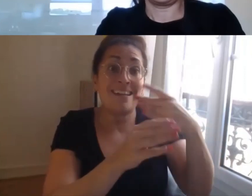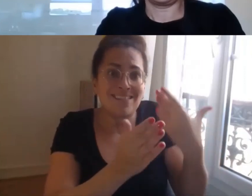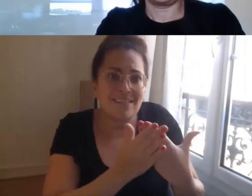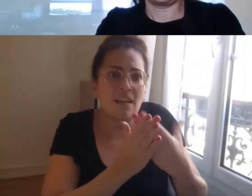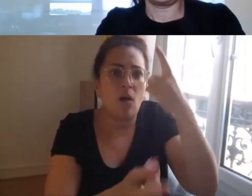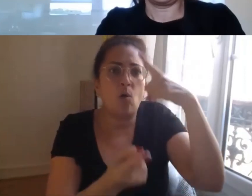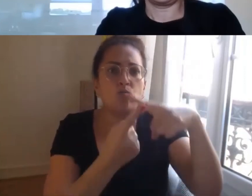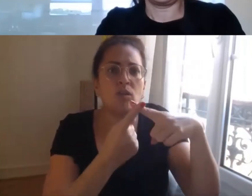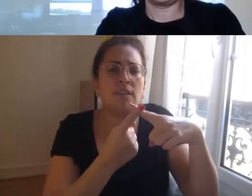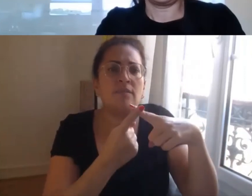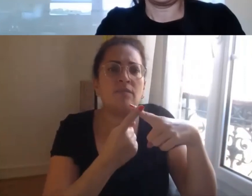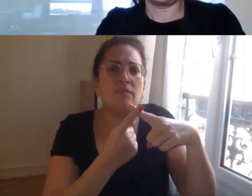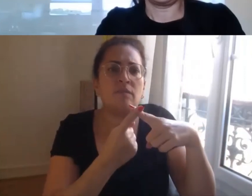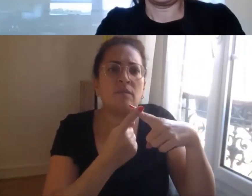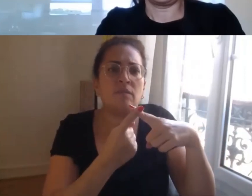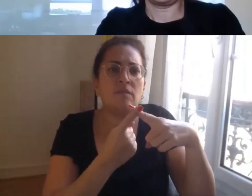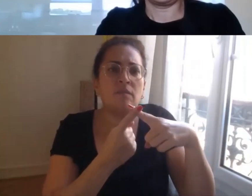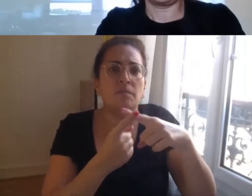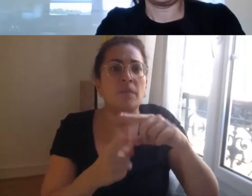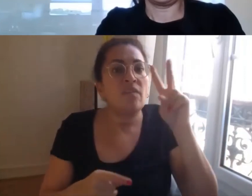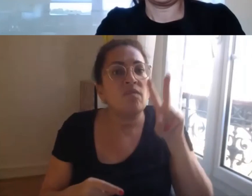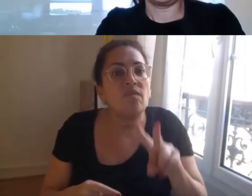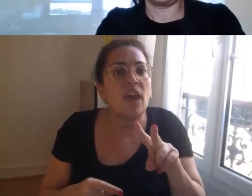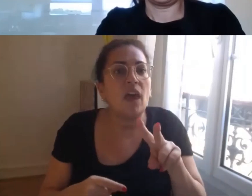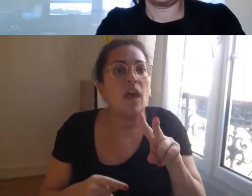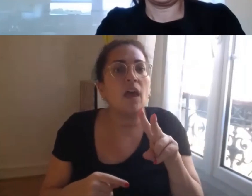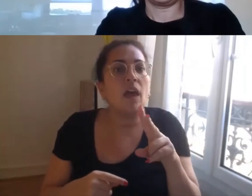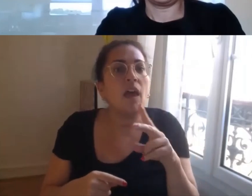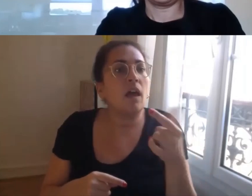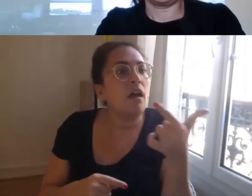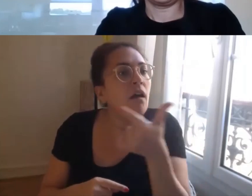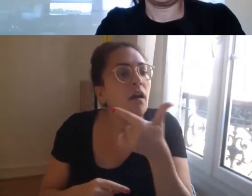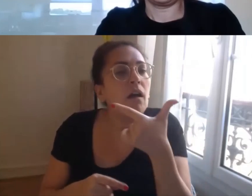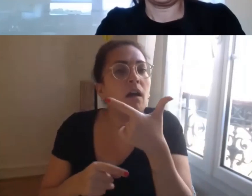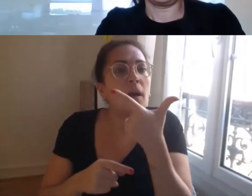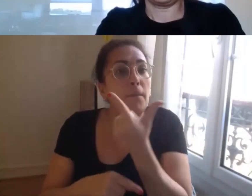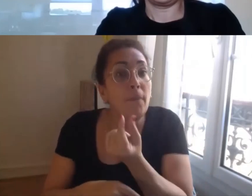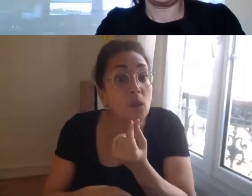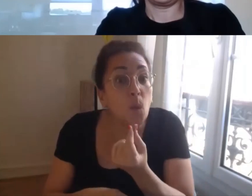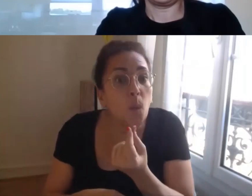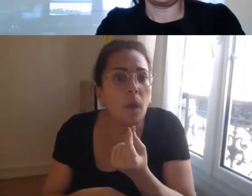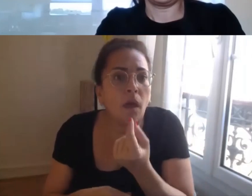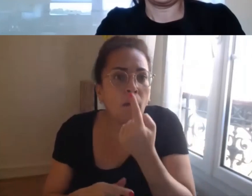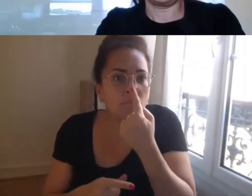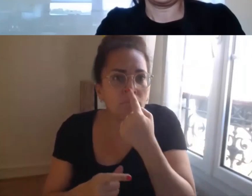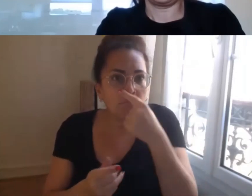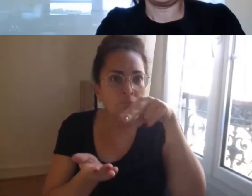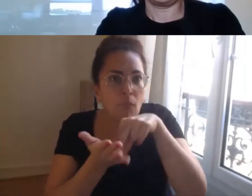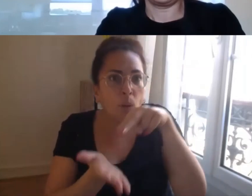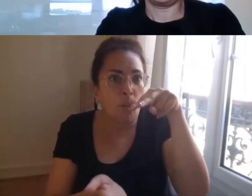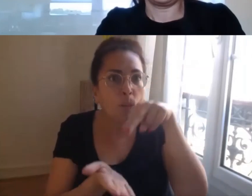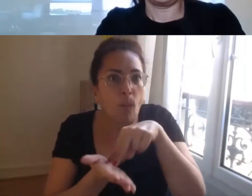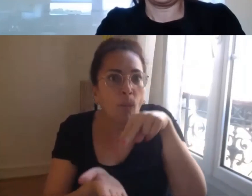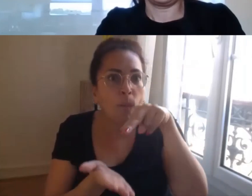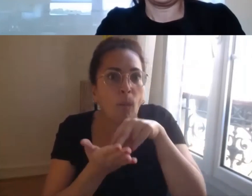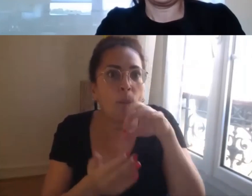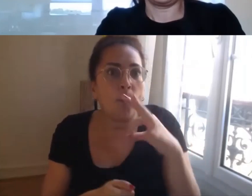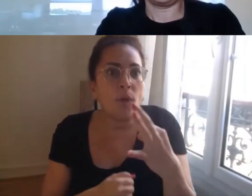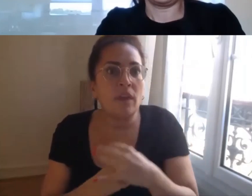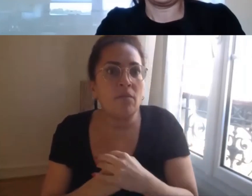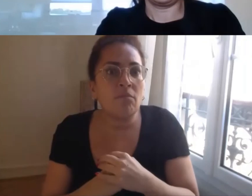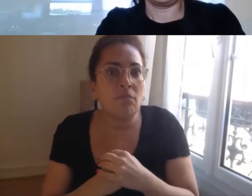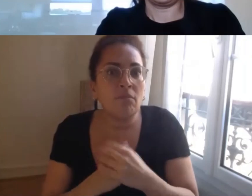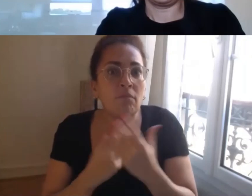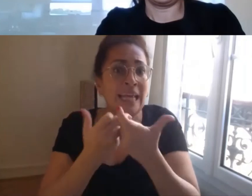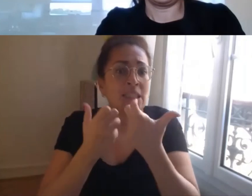je me suis vraiment réjoui de ce partenariat je me suis réjoui si par hasard à travers les travaux que nous avons financé